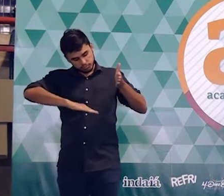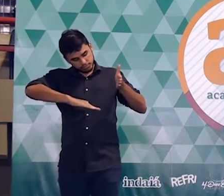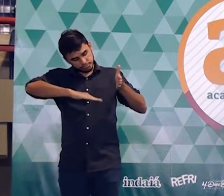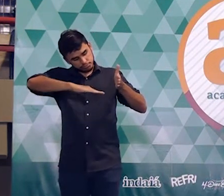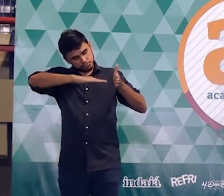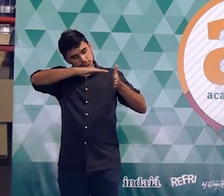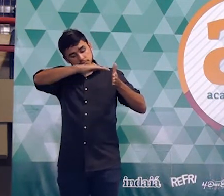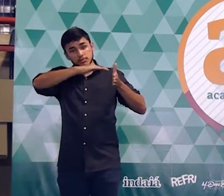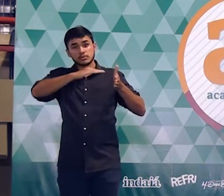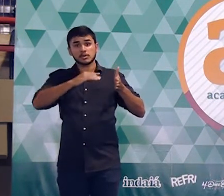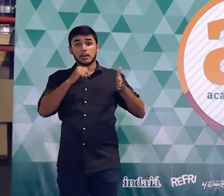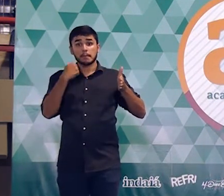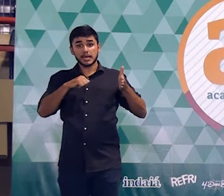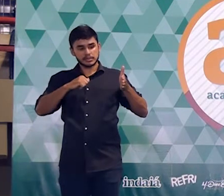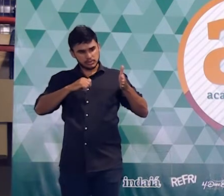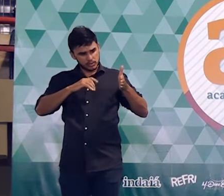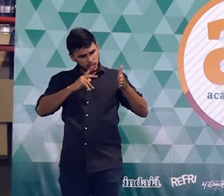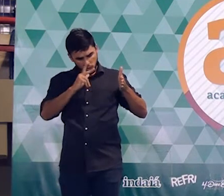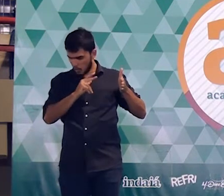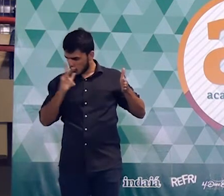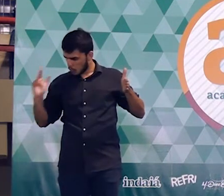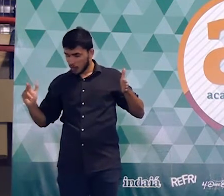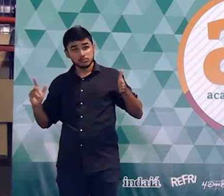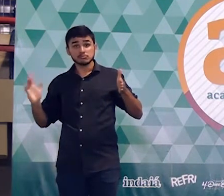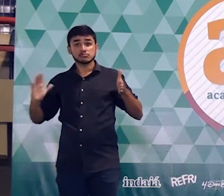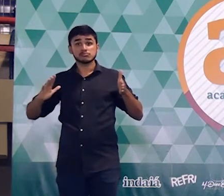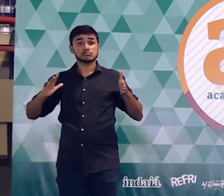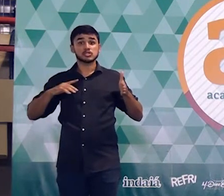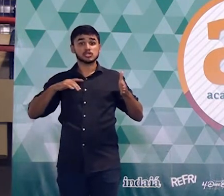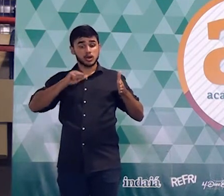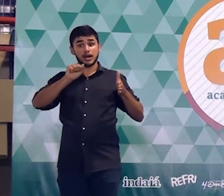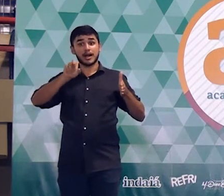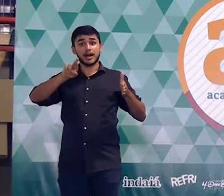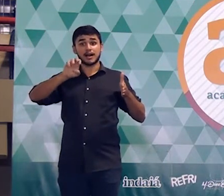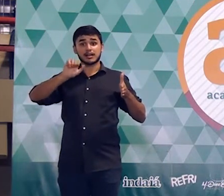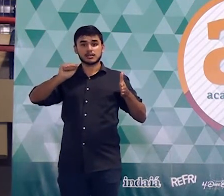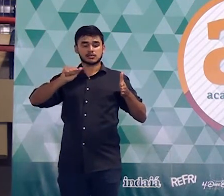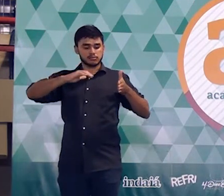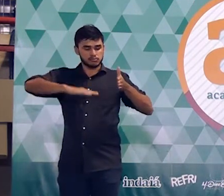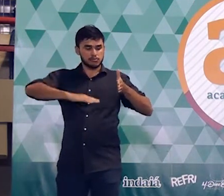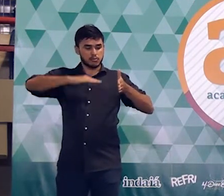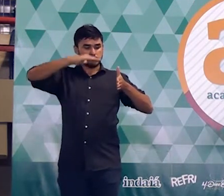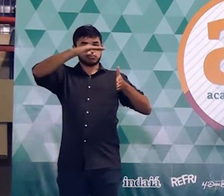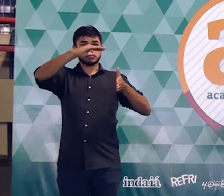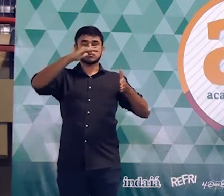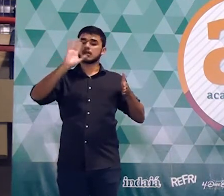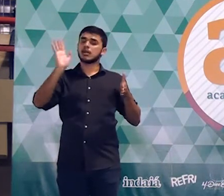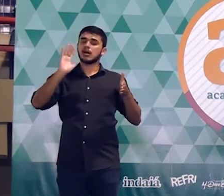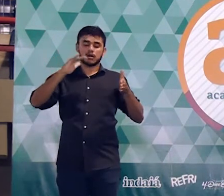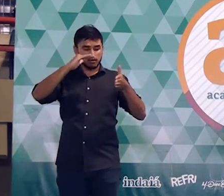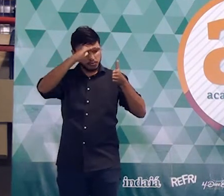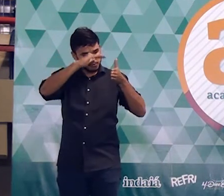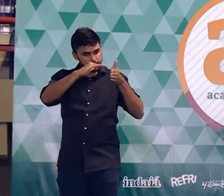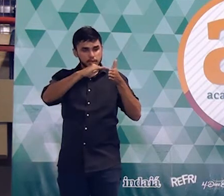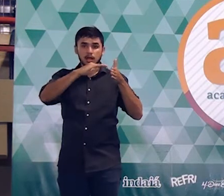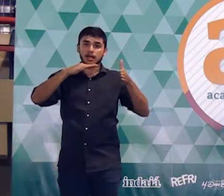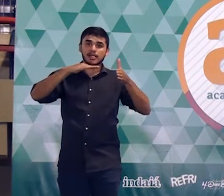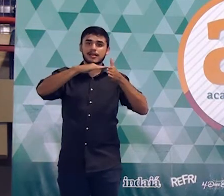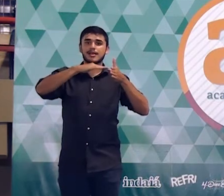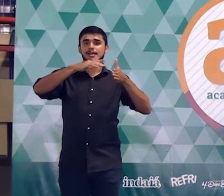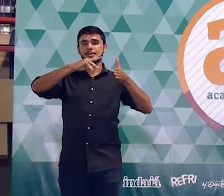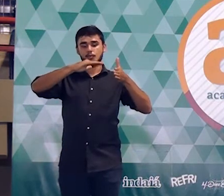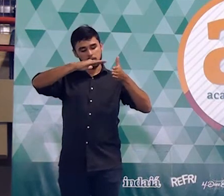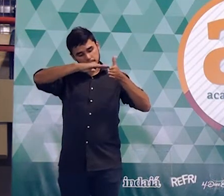medida do lado. E eu não quero uma área maior. Eu quero cobrir a mesma área que eu tinha antes. Então, se eu pegar uma peça maior, eu vou precisar